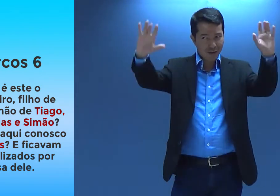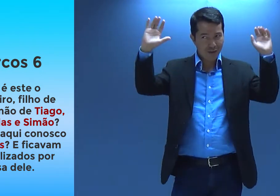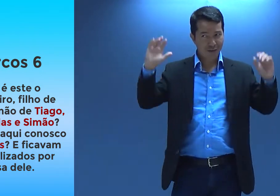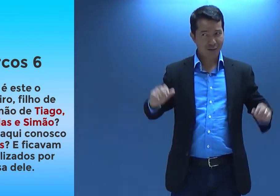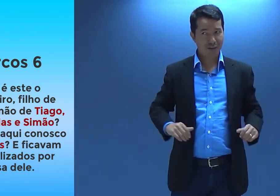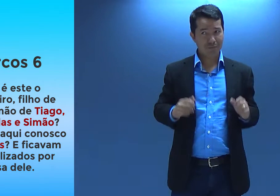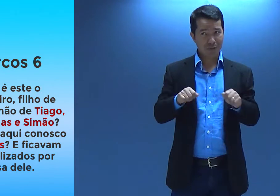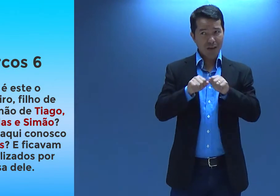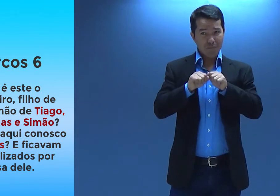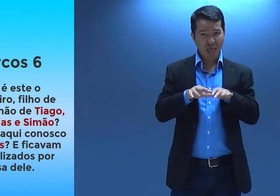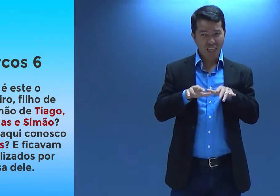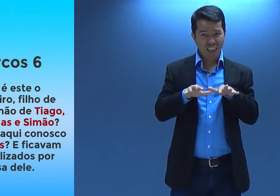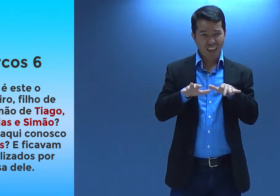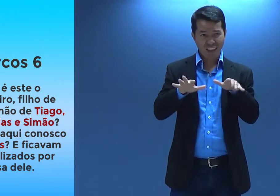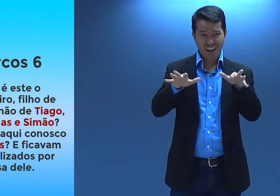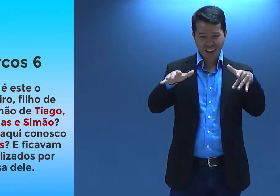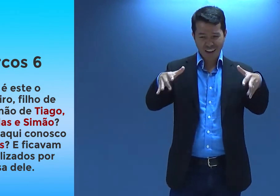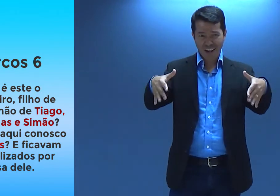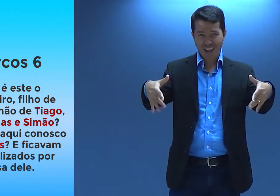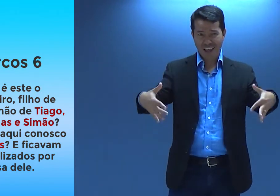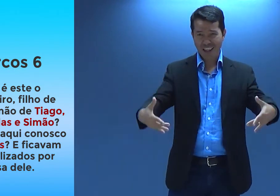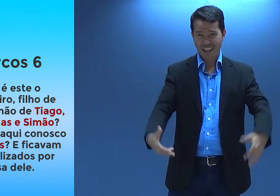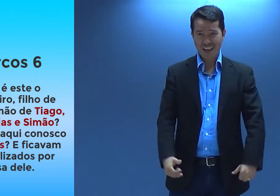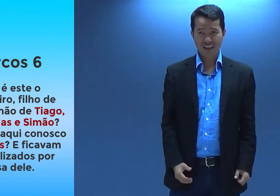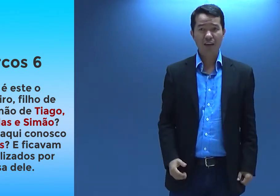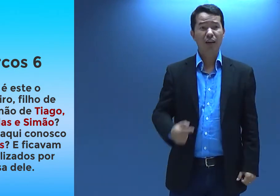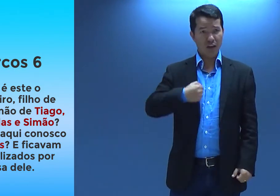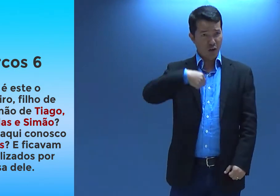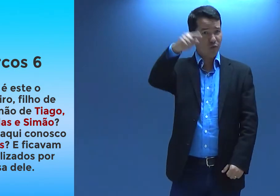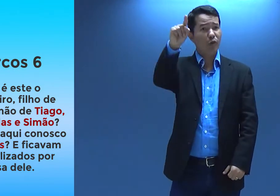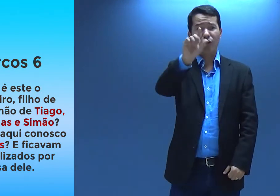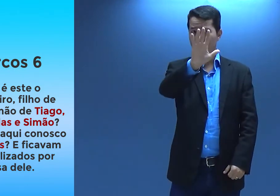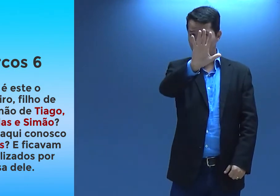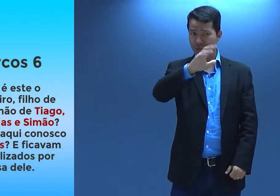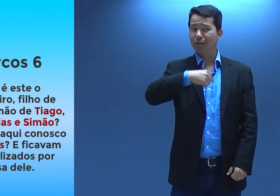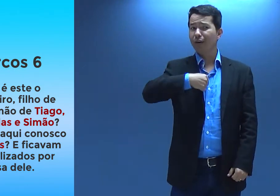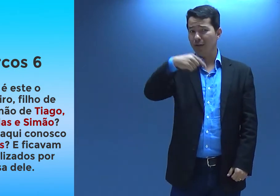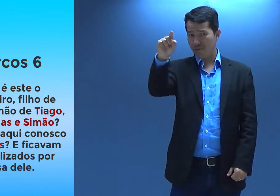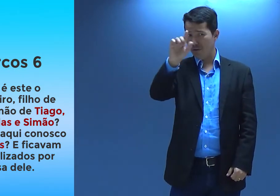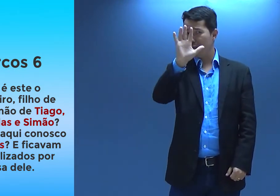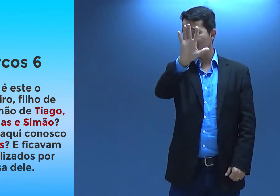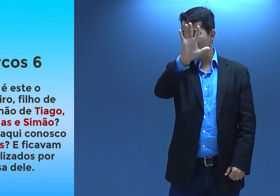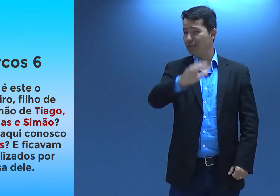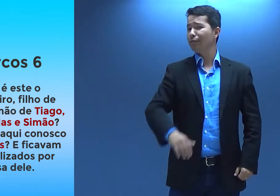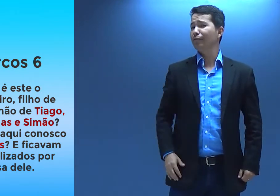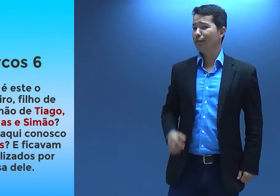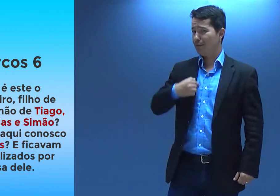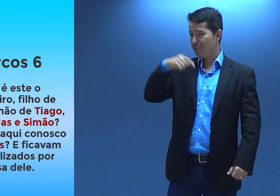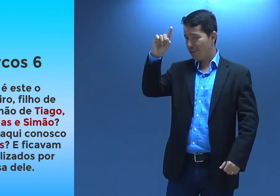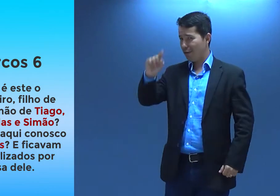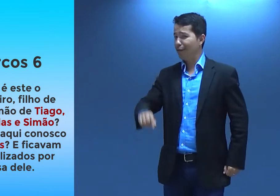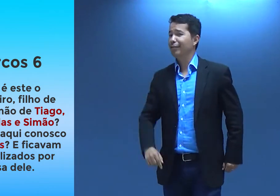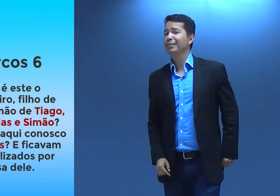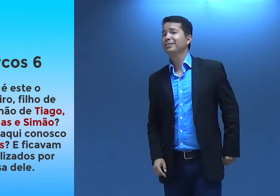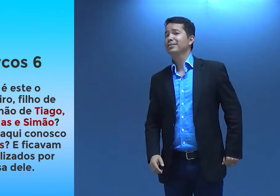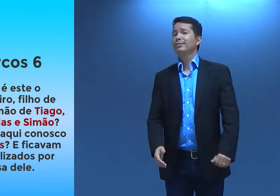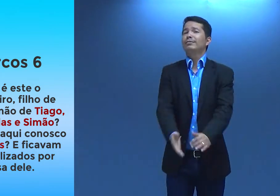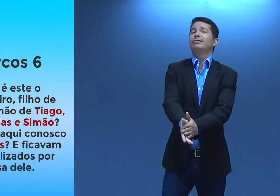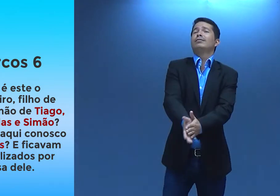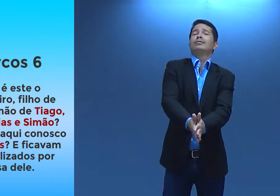muitos filhos. Né? Precisa ter muitos. Eu vou, eu vou ter cinco. Aham, eu vou ter cinco, é